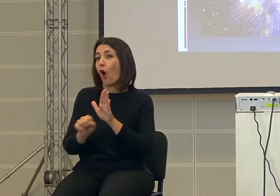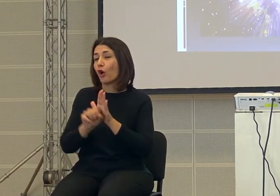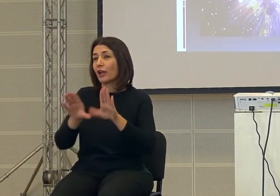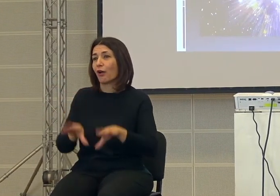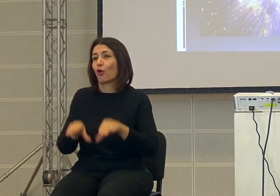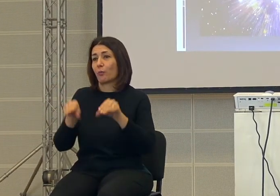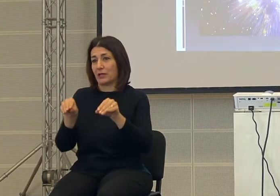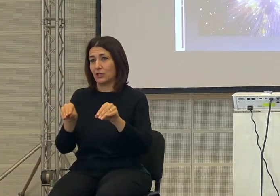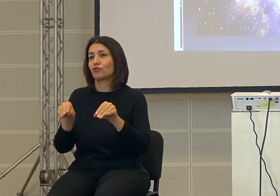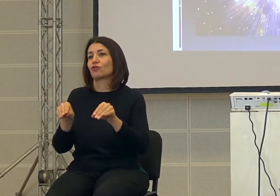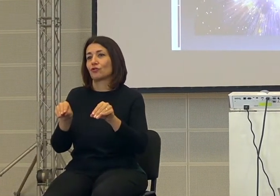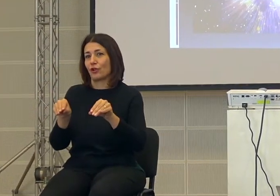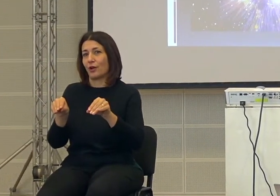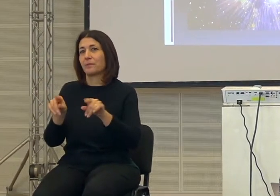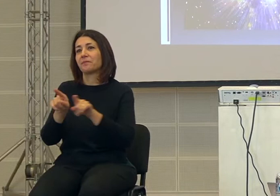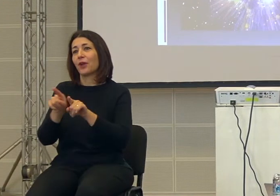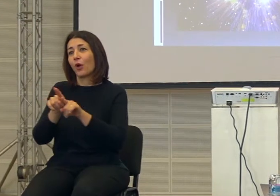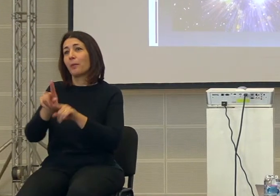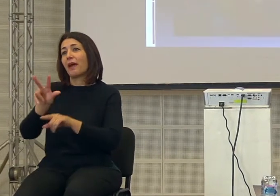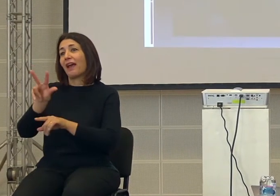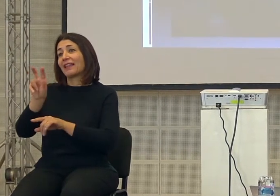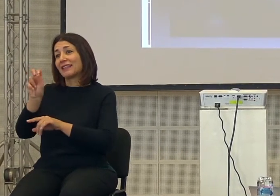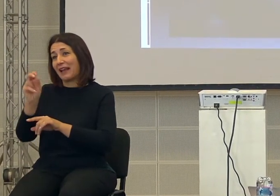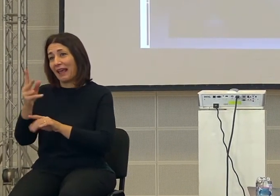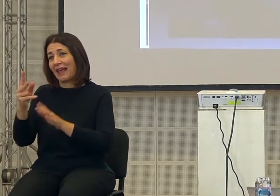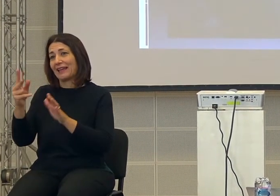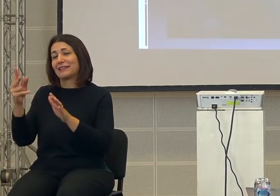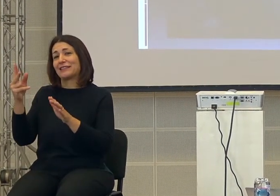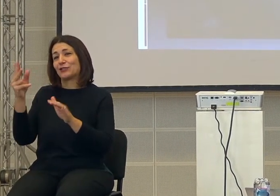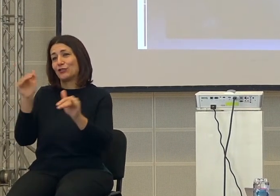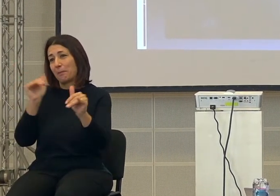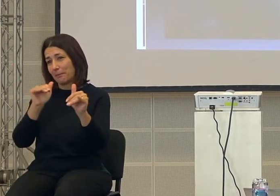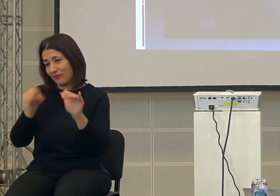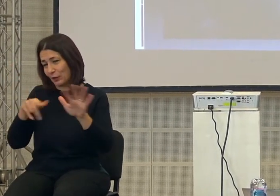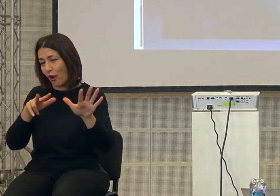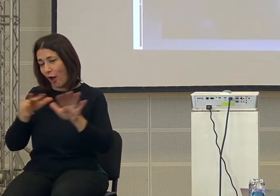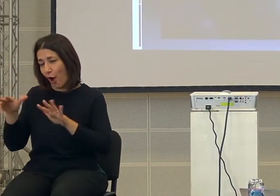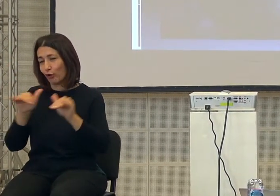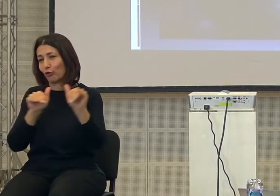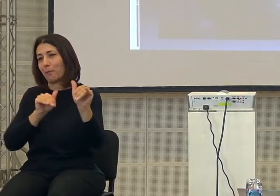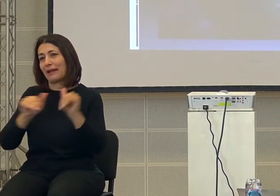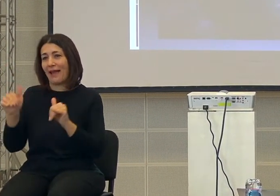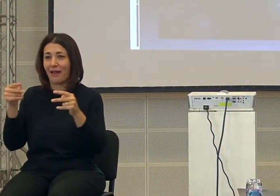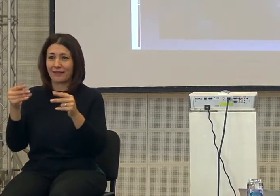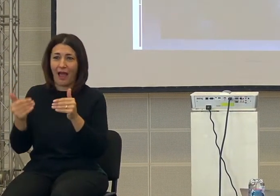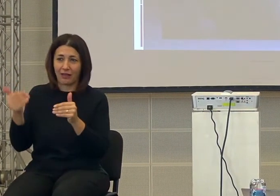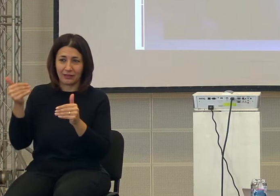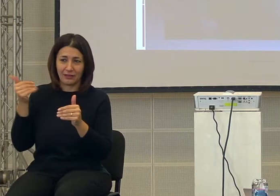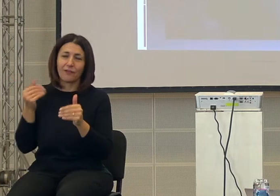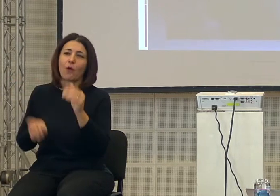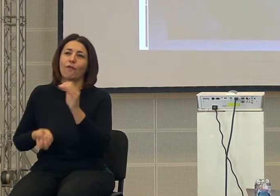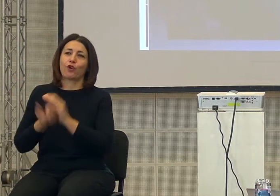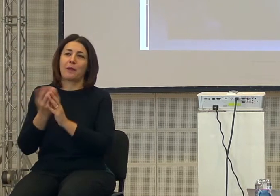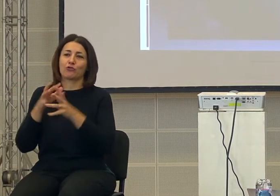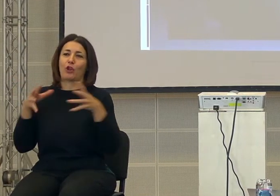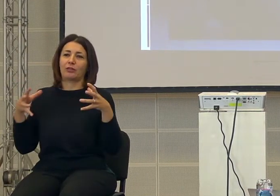comincia col Big Bang, 13,8 miliardi di anni fa, poi 4 miliardi e mezzo di anni fa si forma la